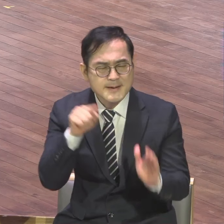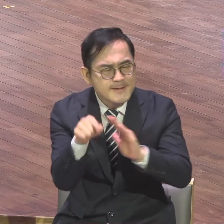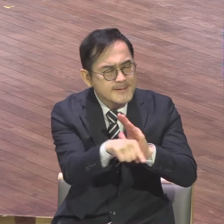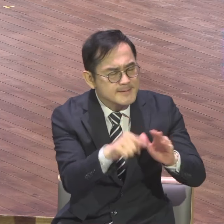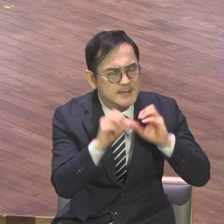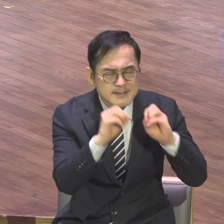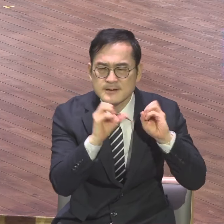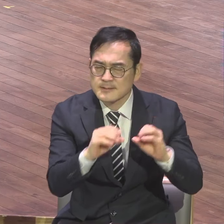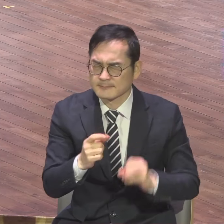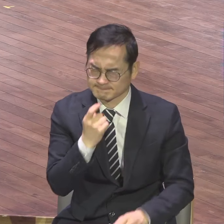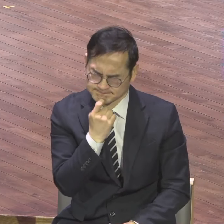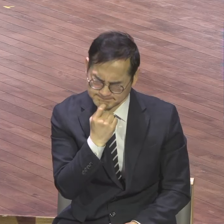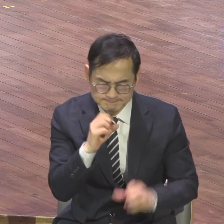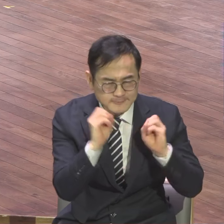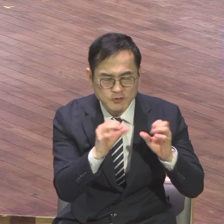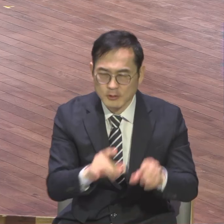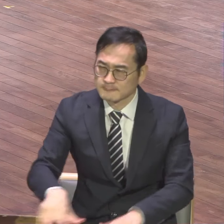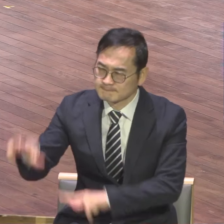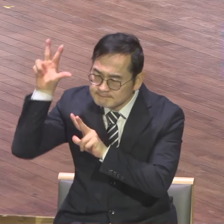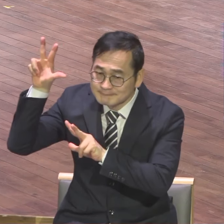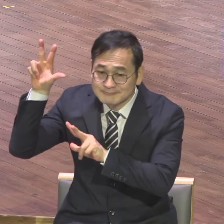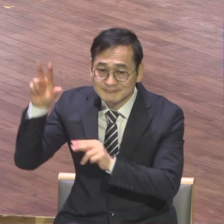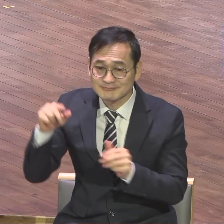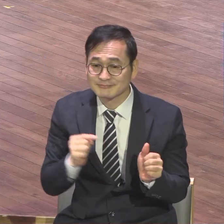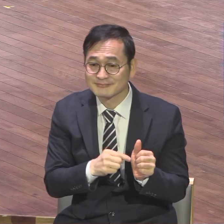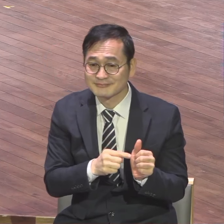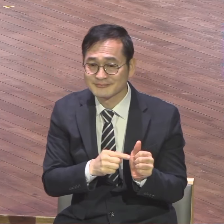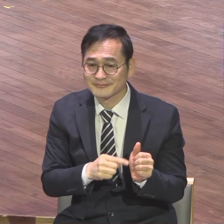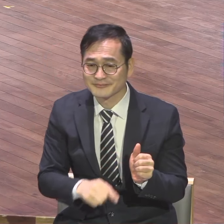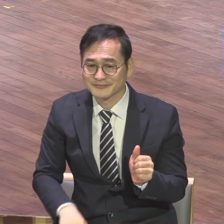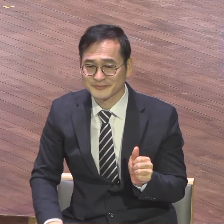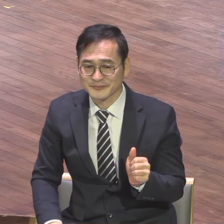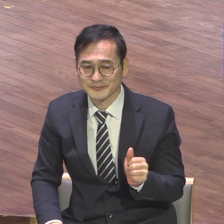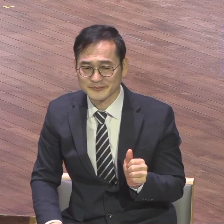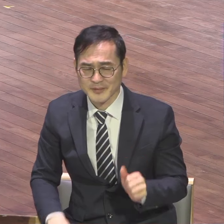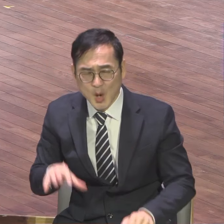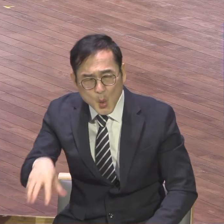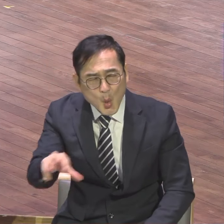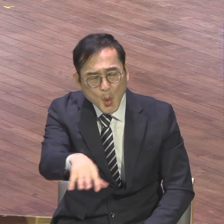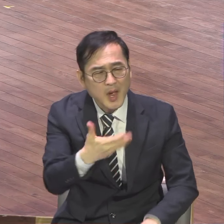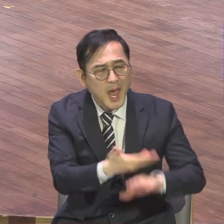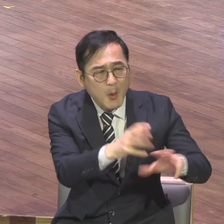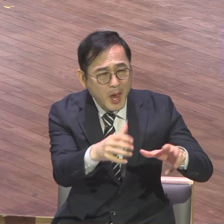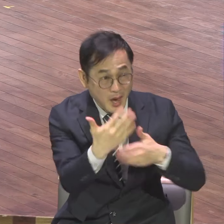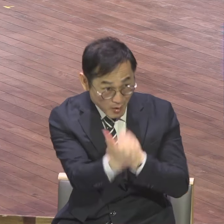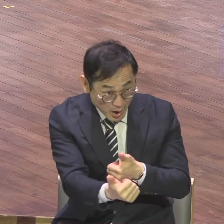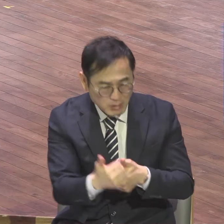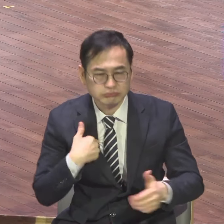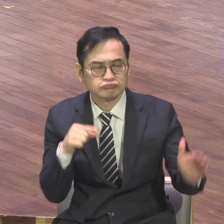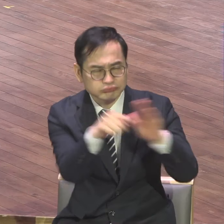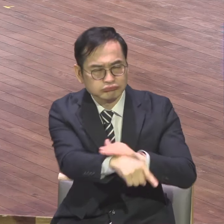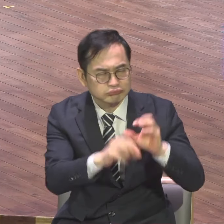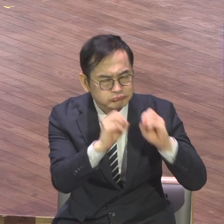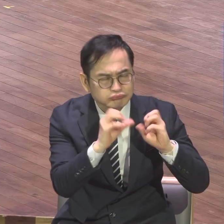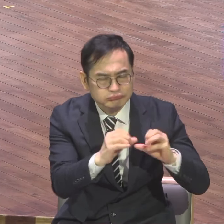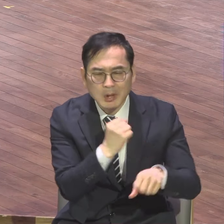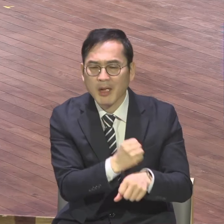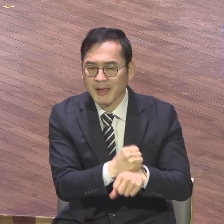자세가 탁 되어있더라. 그러니까 팔뚝왕상 어디 간지 해외에서 해외까지 전부 연락 다 해서 우리